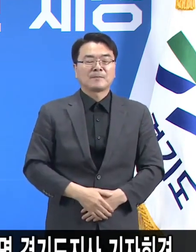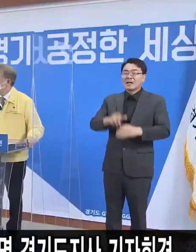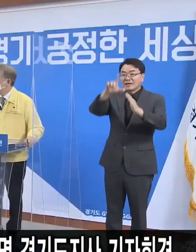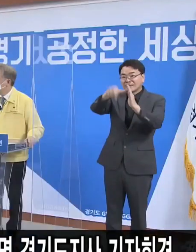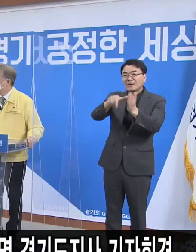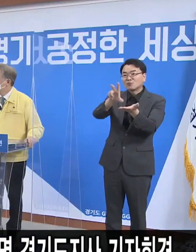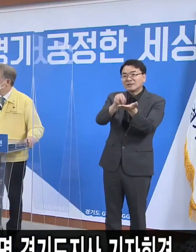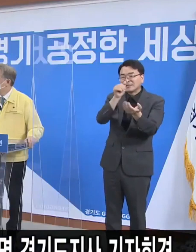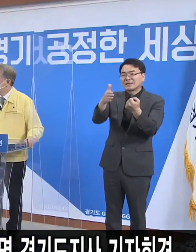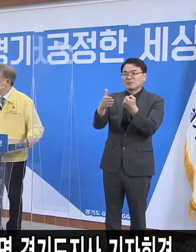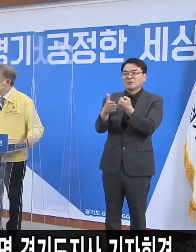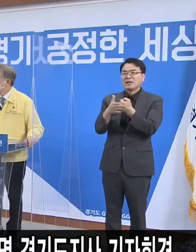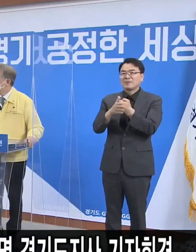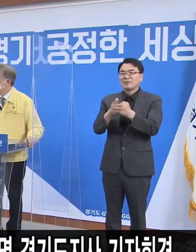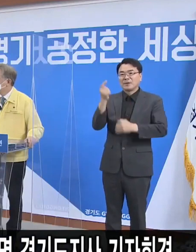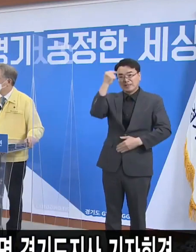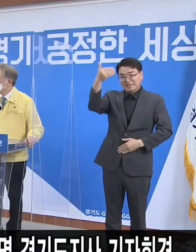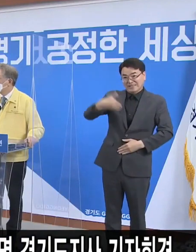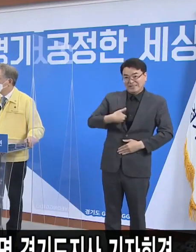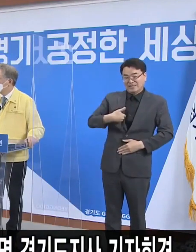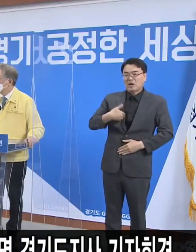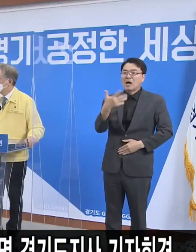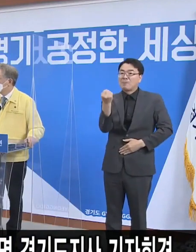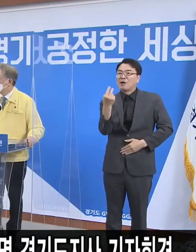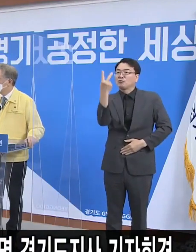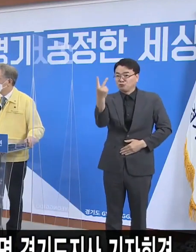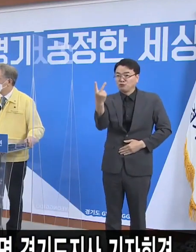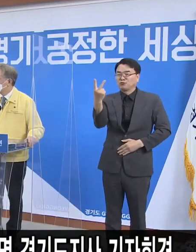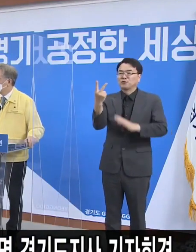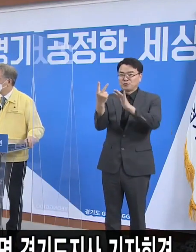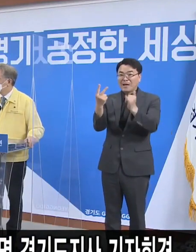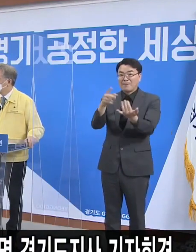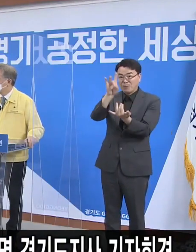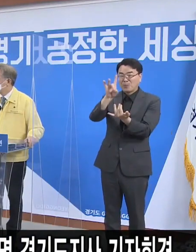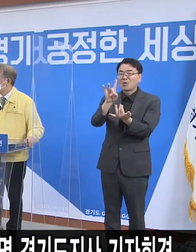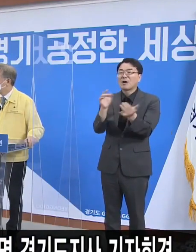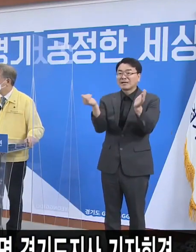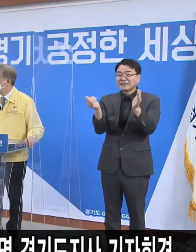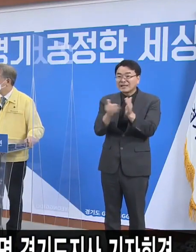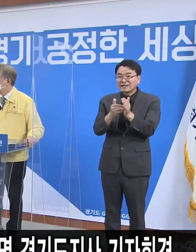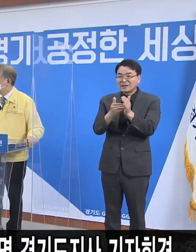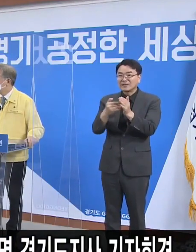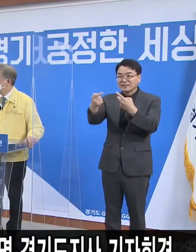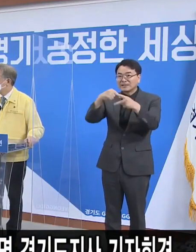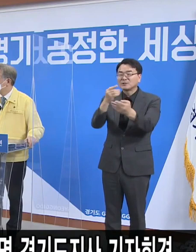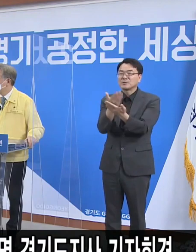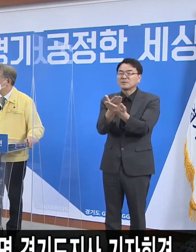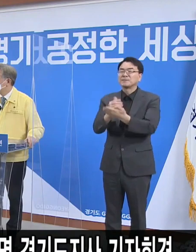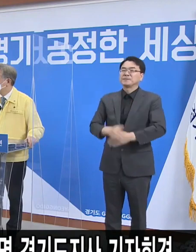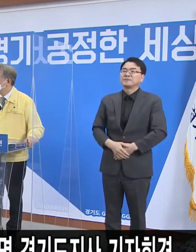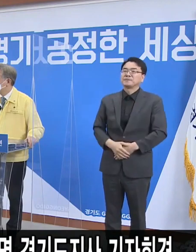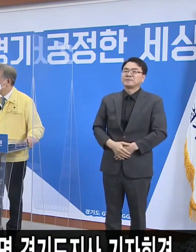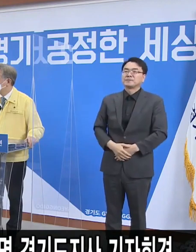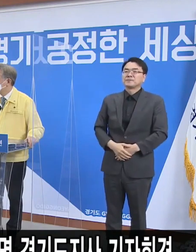시간 관계상 질의 두 분에 대한 답변을 해드리고 기자회견을 마치도록 하겠습니다.